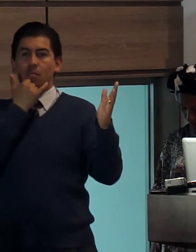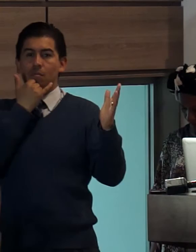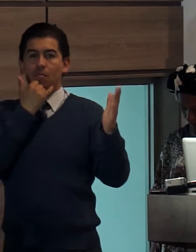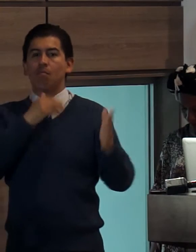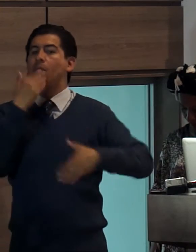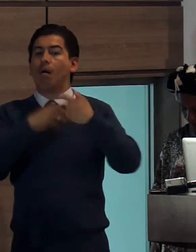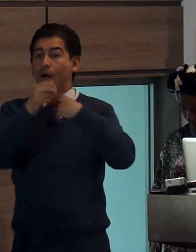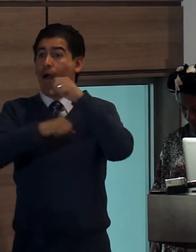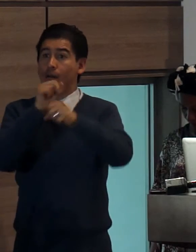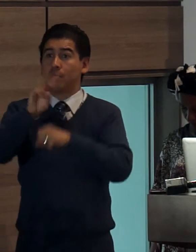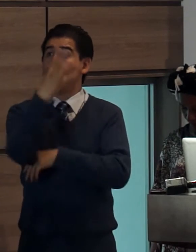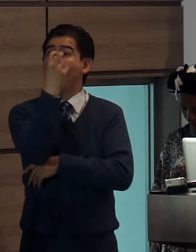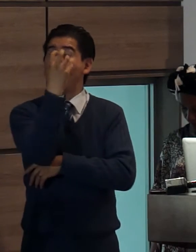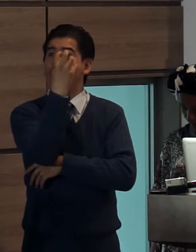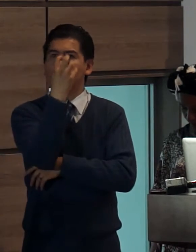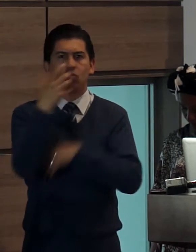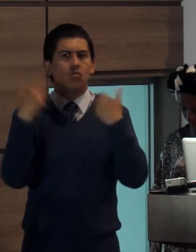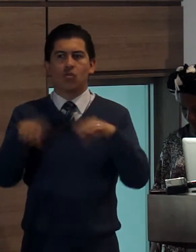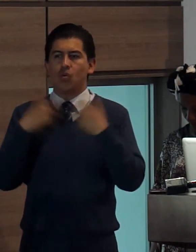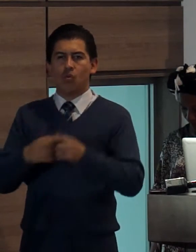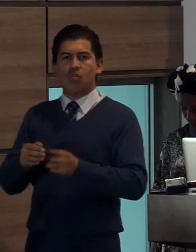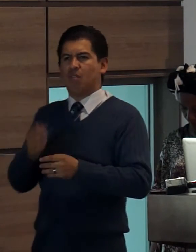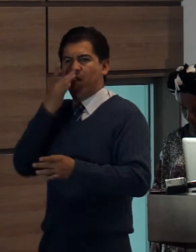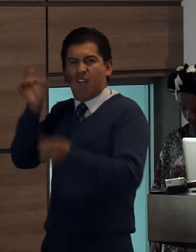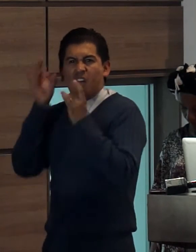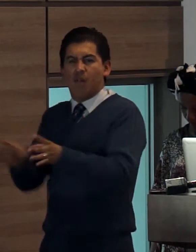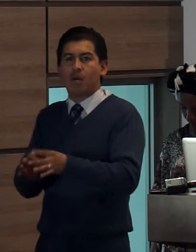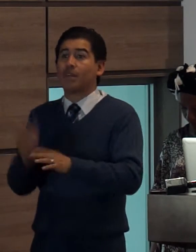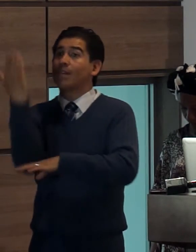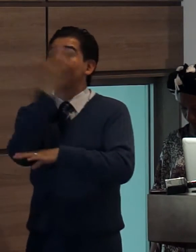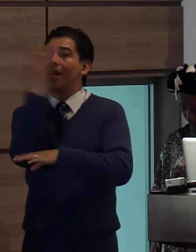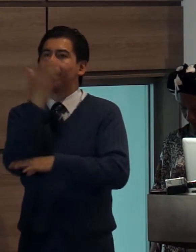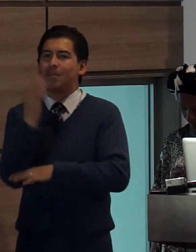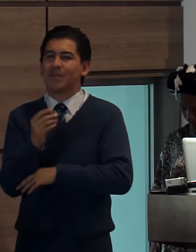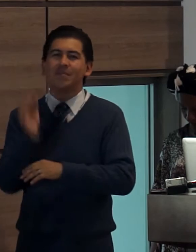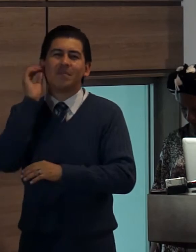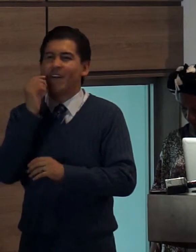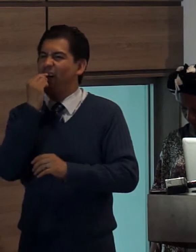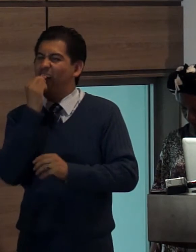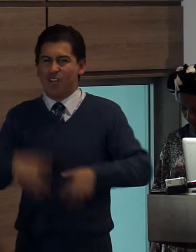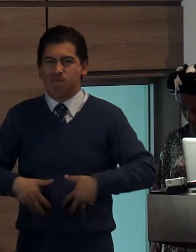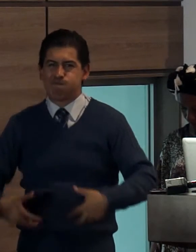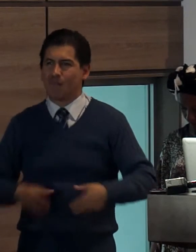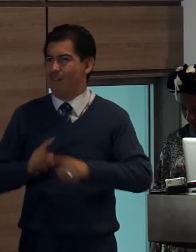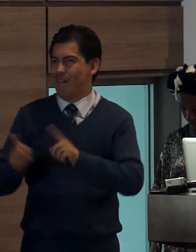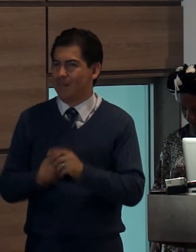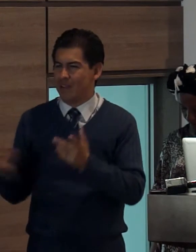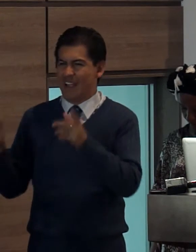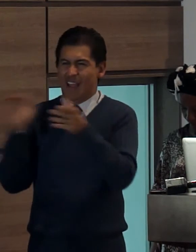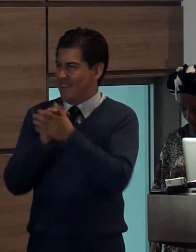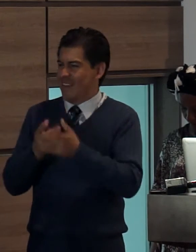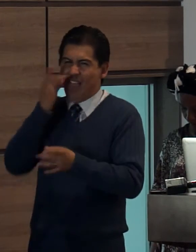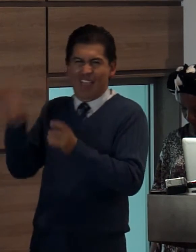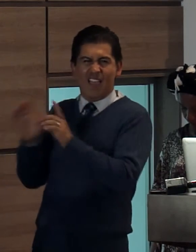por los contenidos racistas y homofóbicos de la serie La Pareja Feliz que además hacía apología de la violencia intrafamiliar